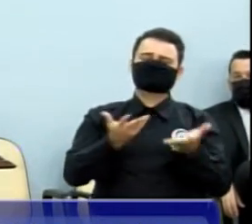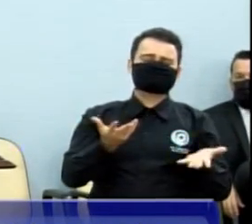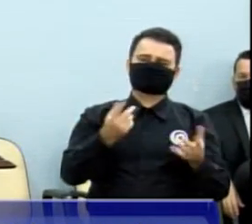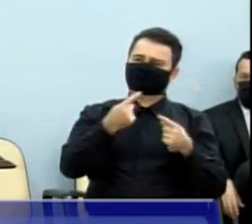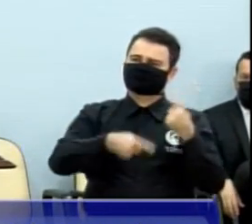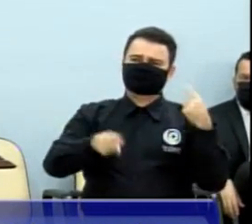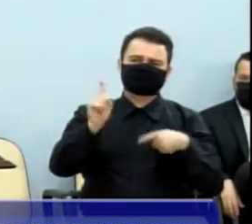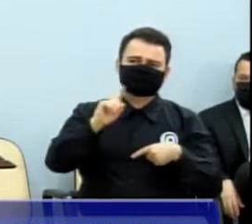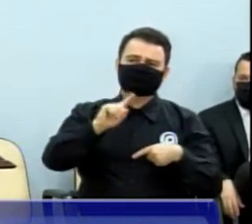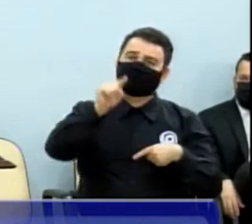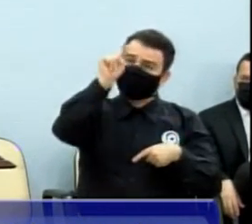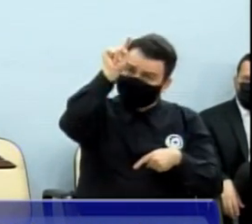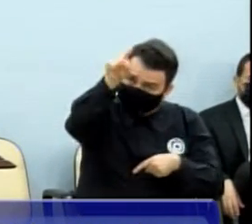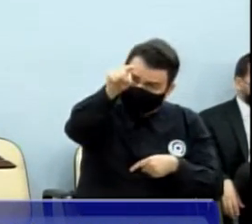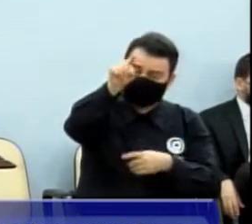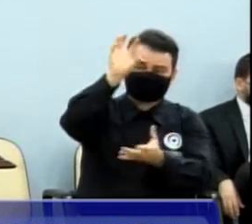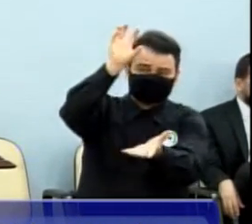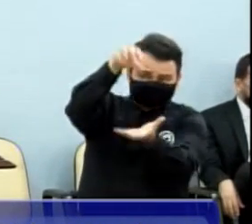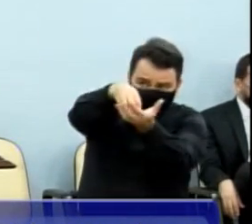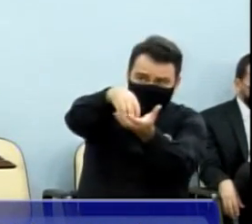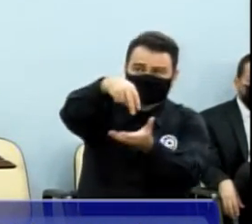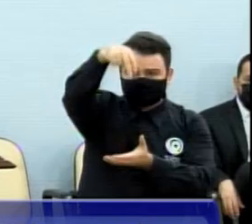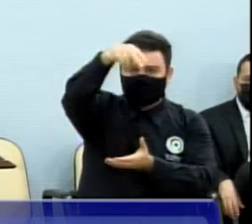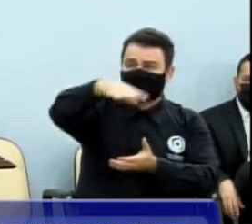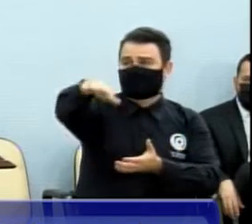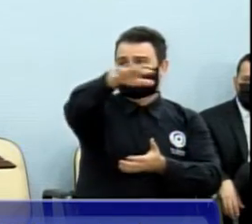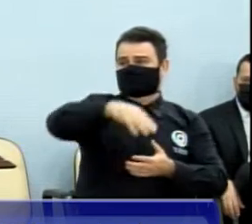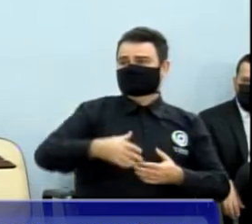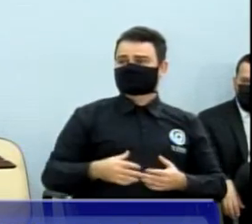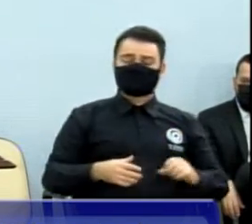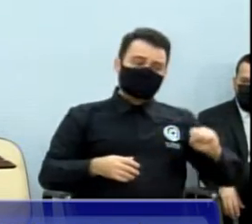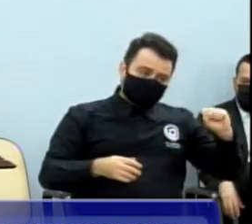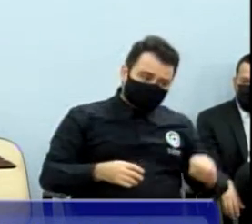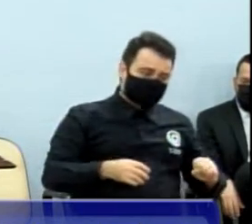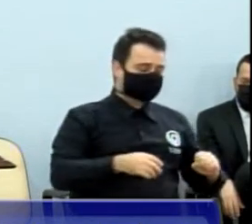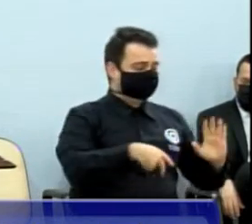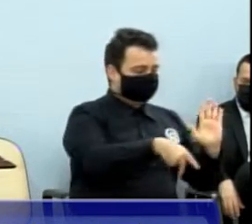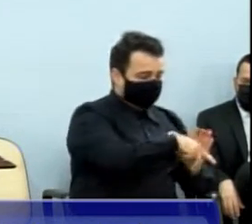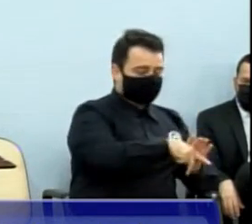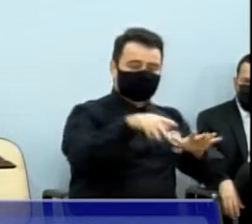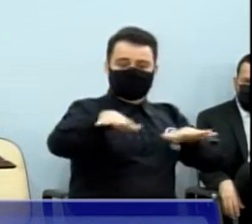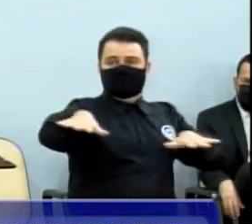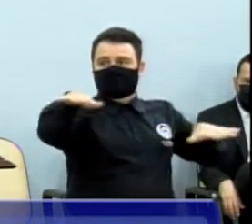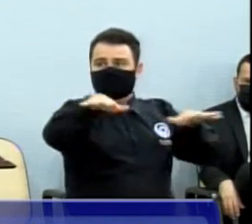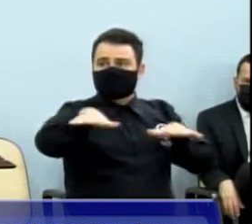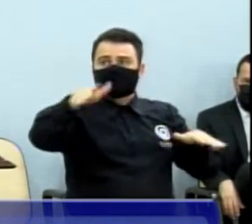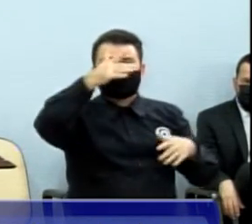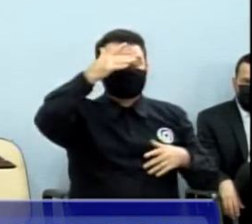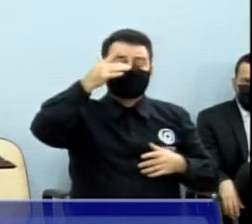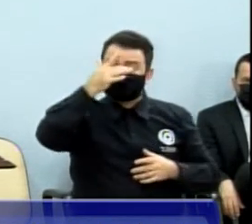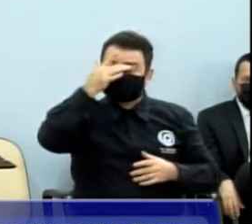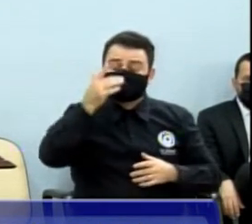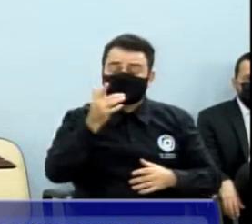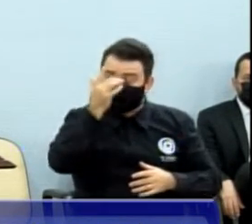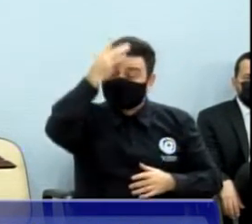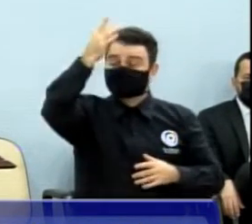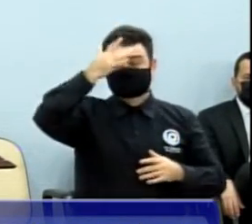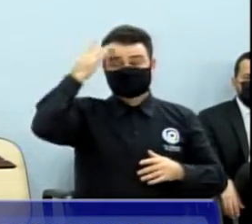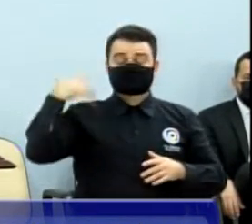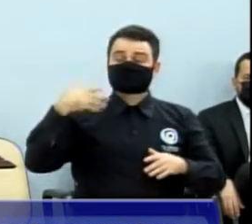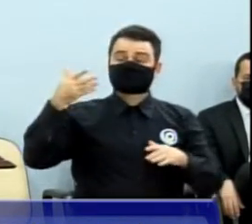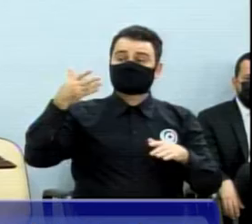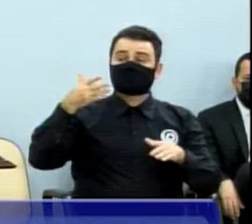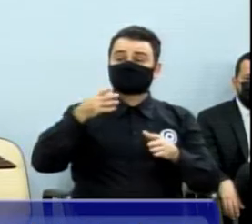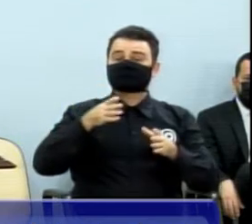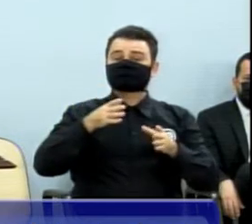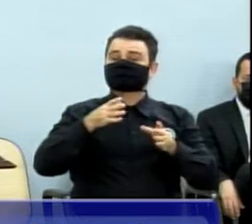se é norte, tem que estar na região norte. Se é sul, região sul. Tem que ter acesso à população de maneira que elas tenham